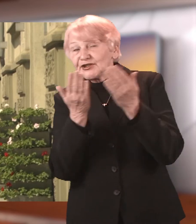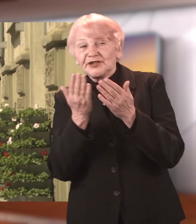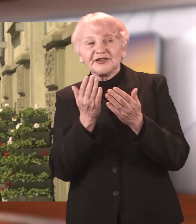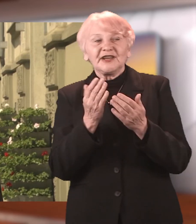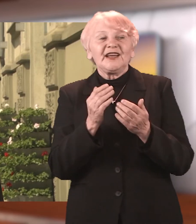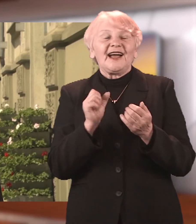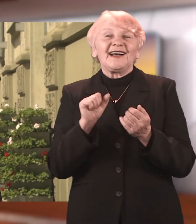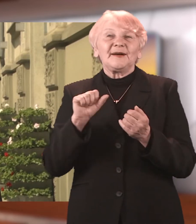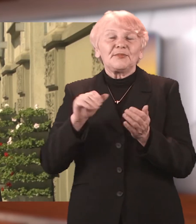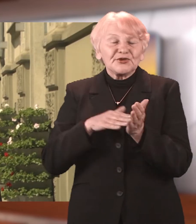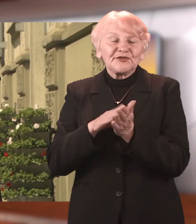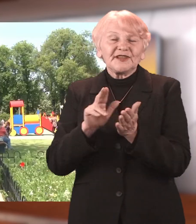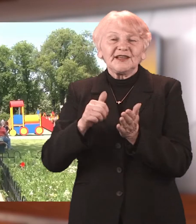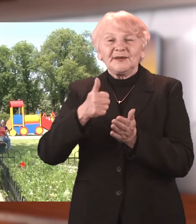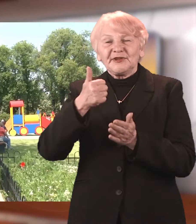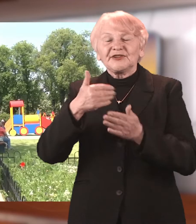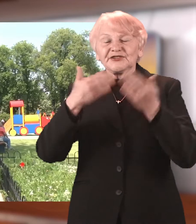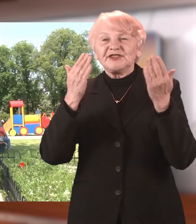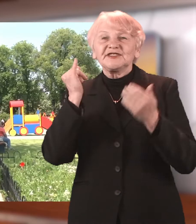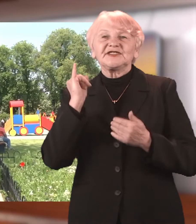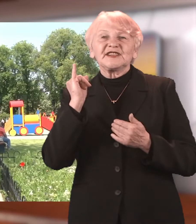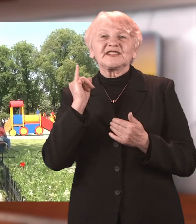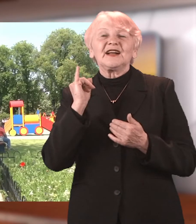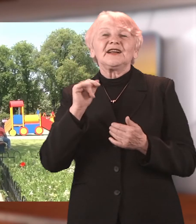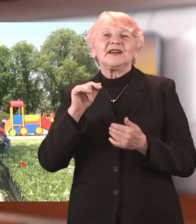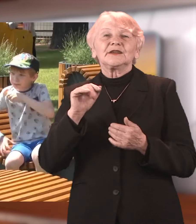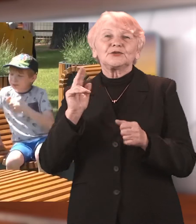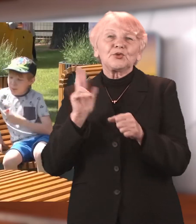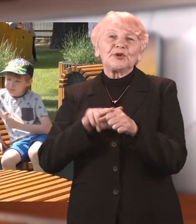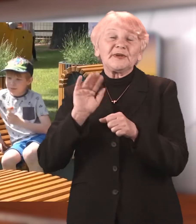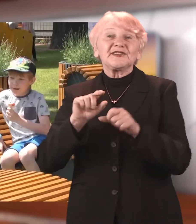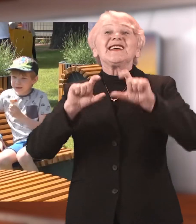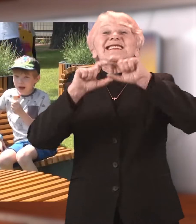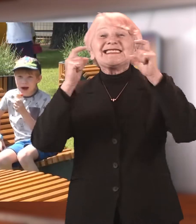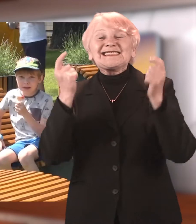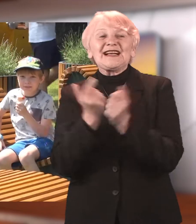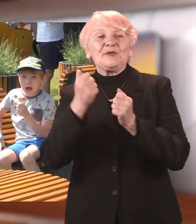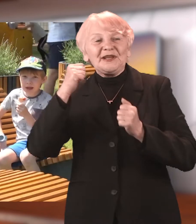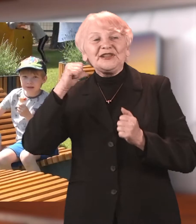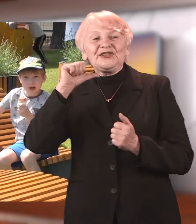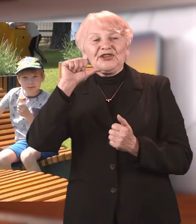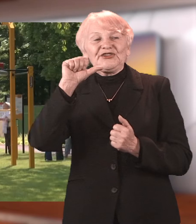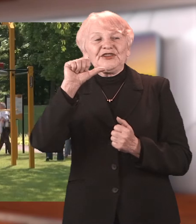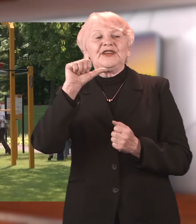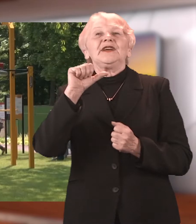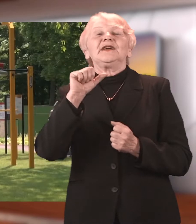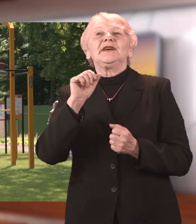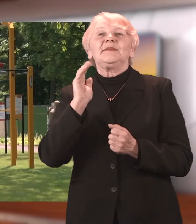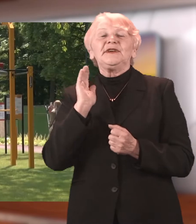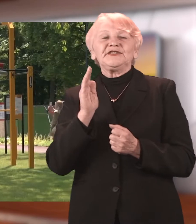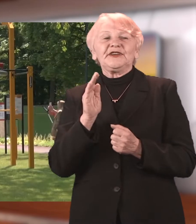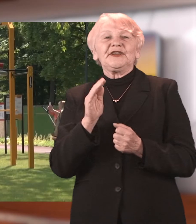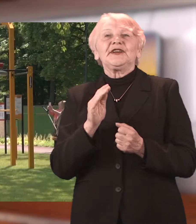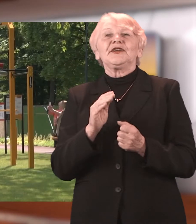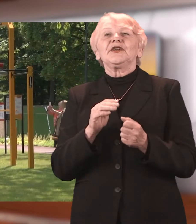początek jest Dzień Dziecka, który potrwa aż tydzień. Prezenty, zabawa i mnóstwo radości. Taki jest plan na nadchodzące święto dzieci, które w tym roku w